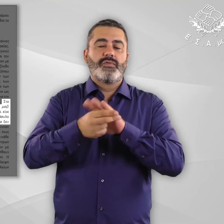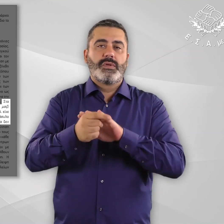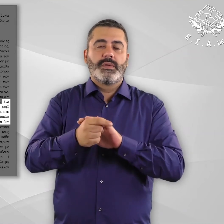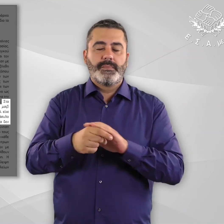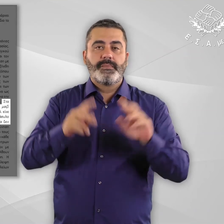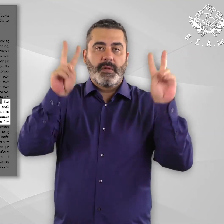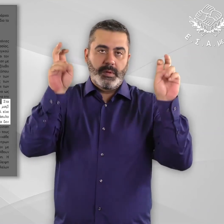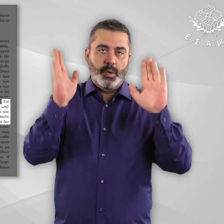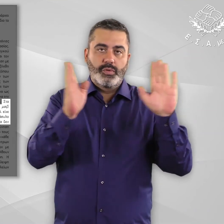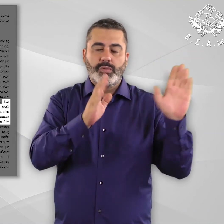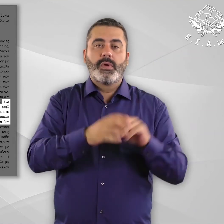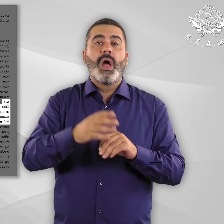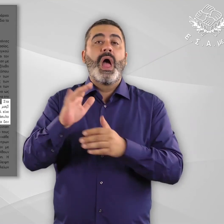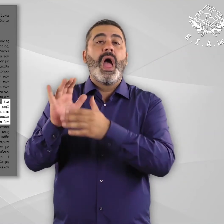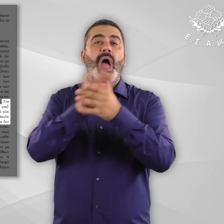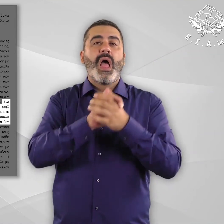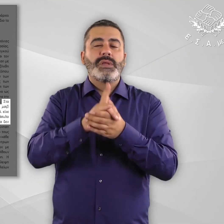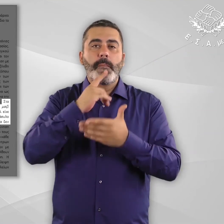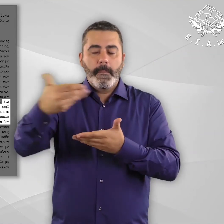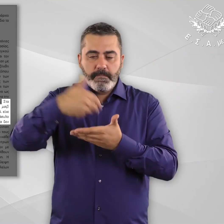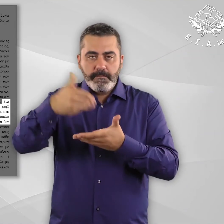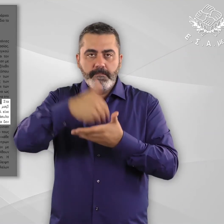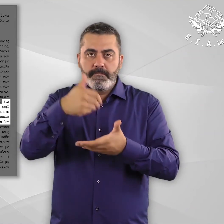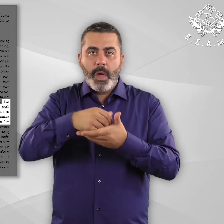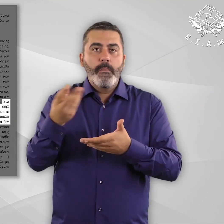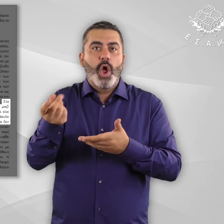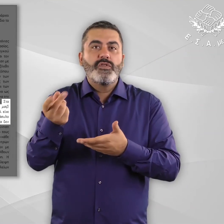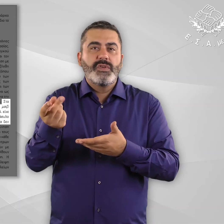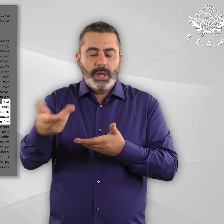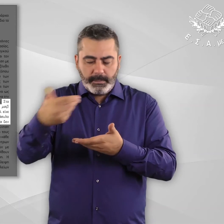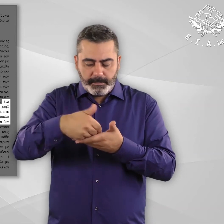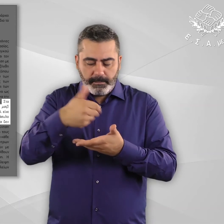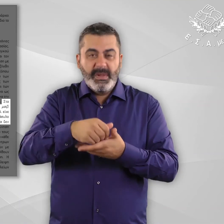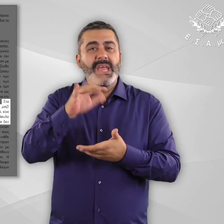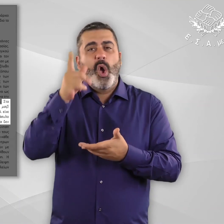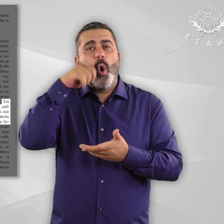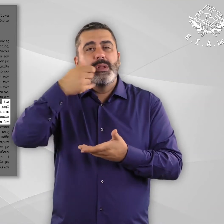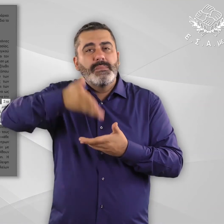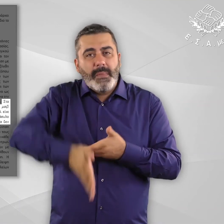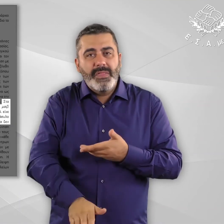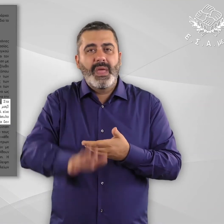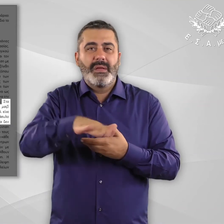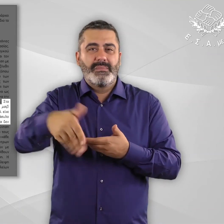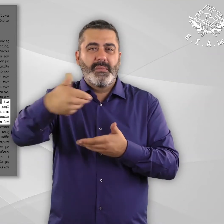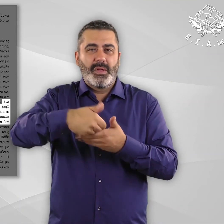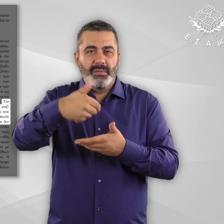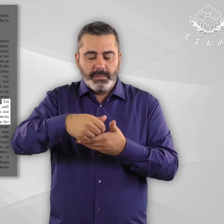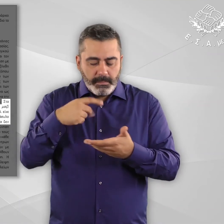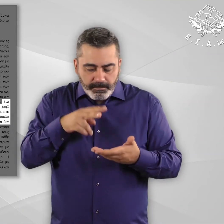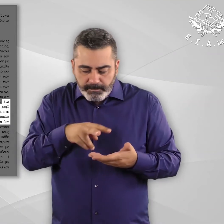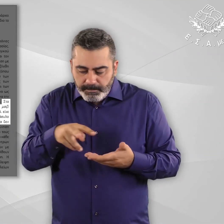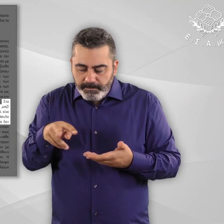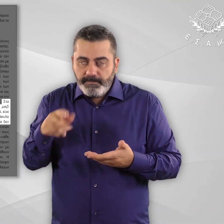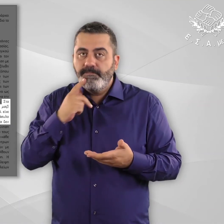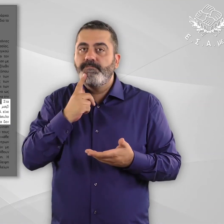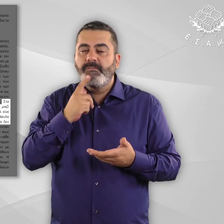ενδυναμώνοντας τους πρόσφυγες με αναπηρία κλείνοντα εισαγωγικά, η ΕΣΑΜΕΑ είχε γίνει αποδέκτης αναφορών από πρόσφυγες και αιτούντας άσυλο